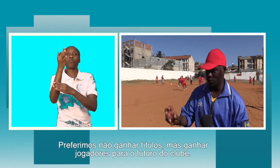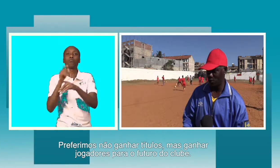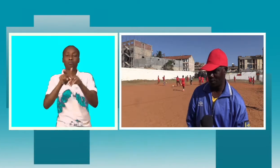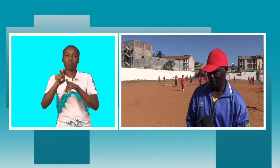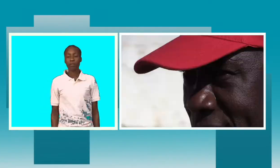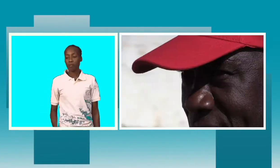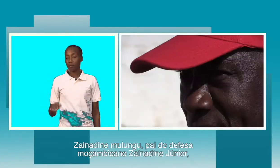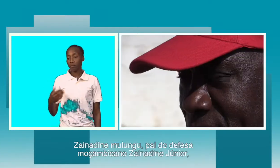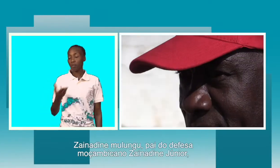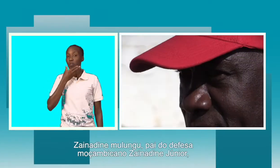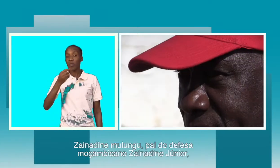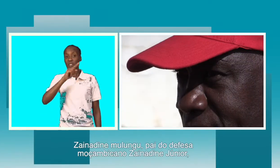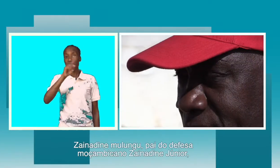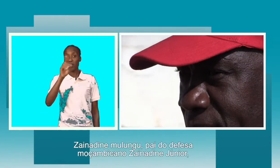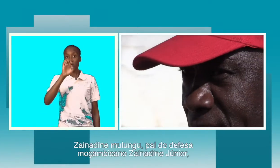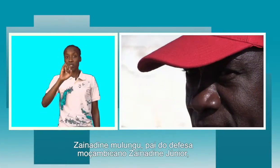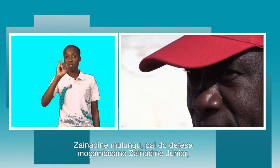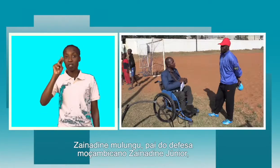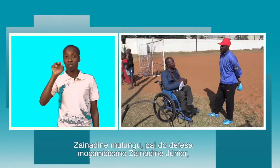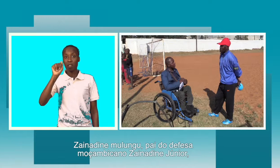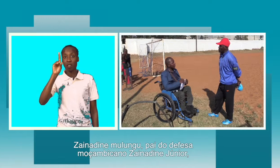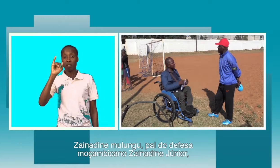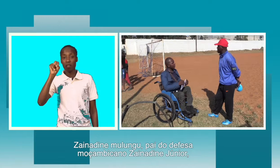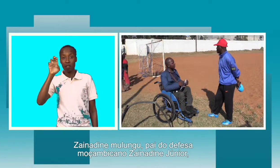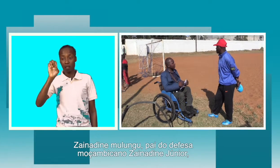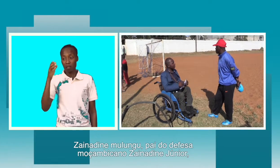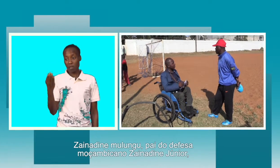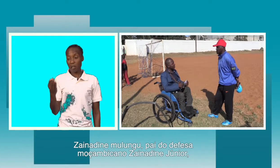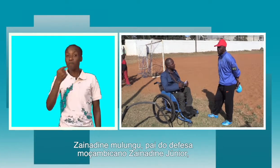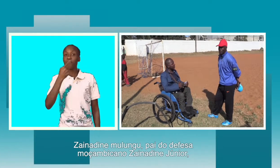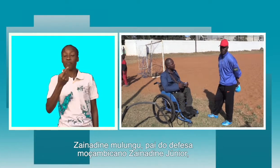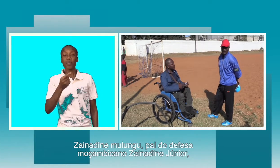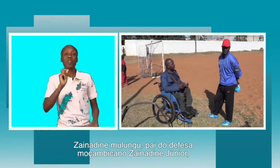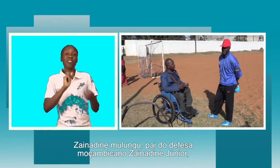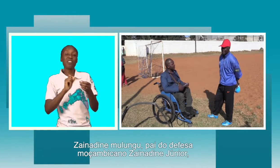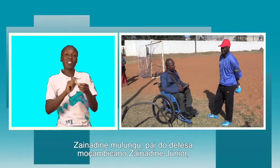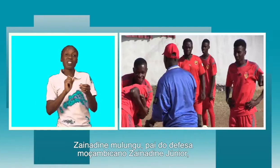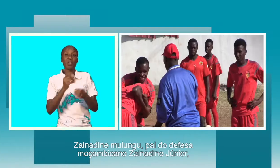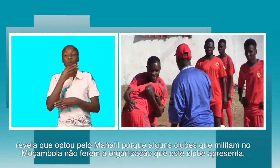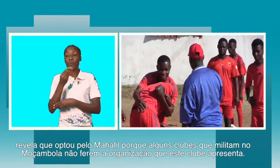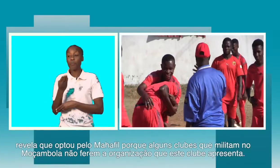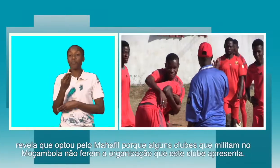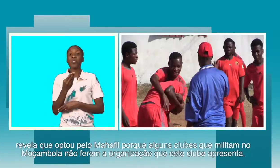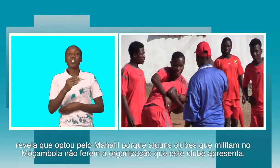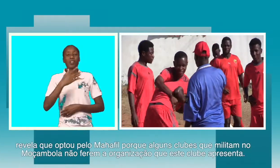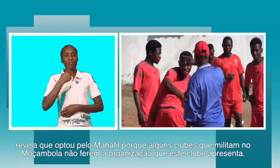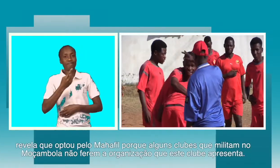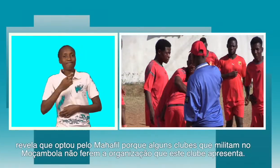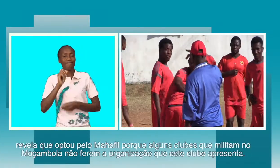do clube. Zé Nadine Molongo, pai do defesa moçambicano, Zé Nadine Júnior, revela que optou pelo projeto